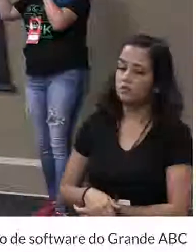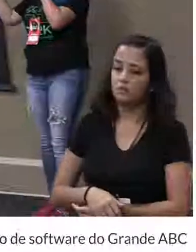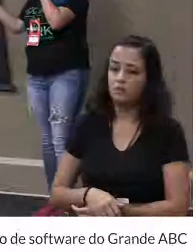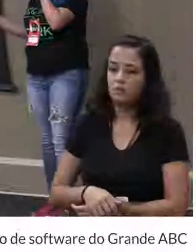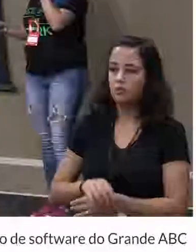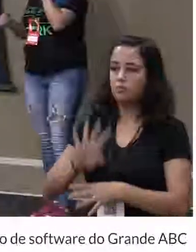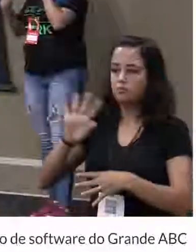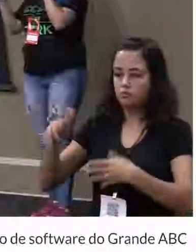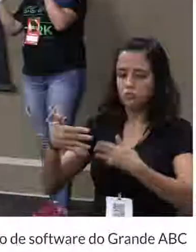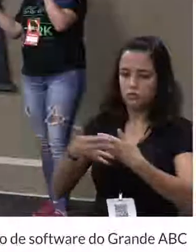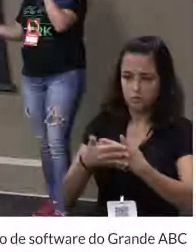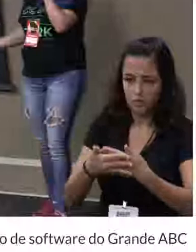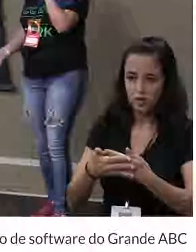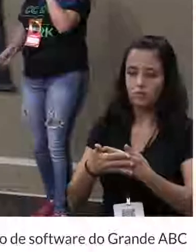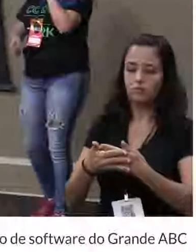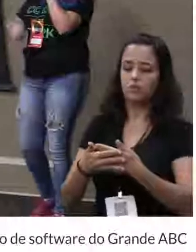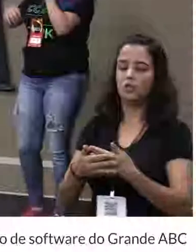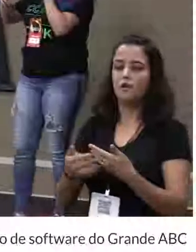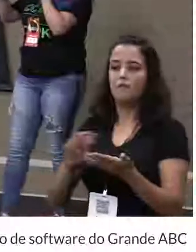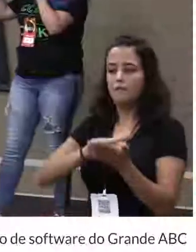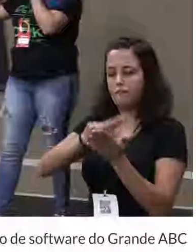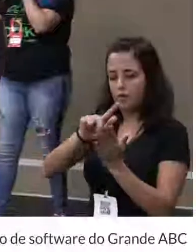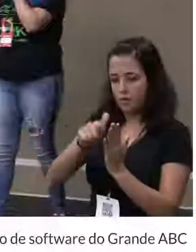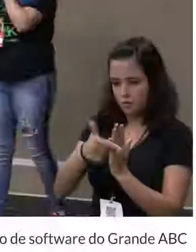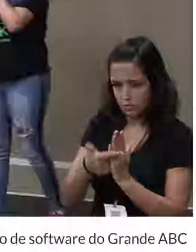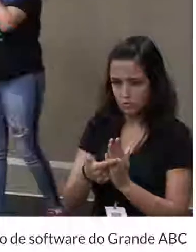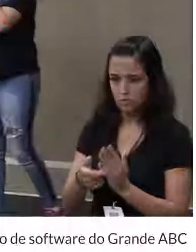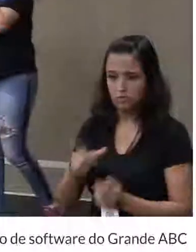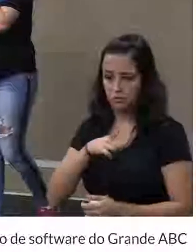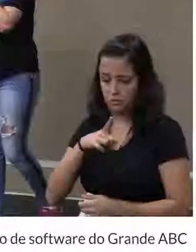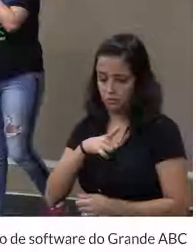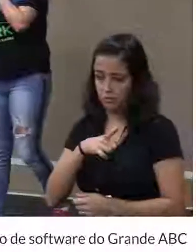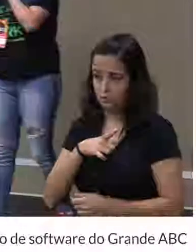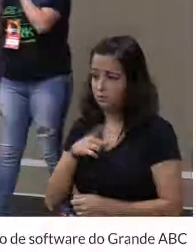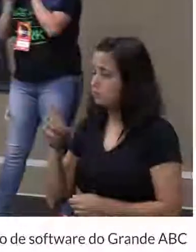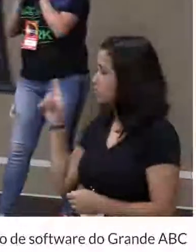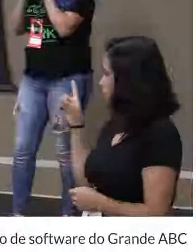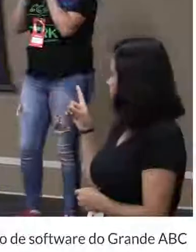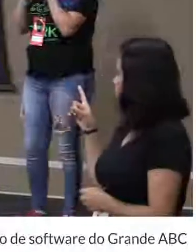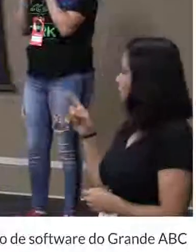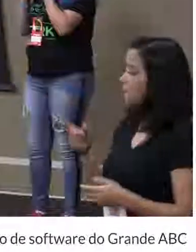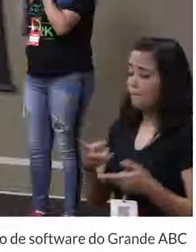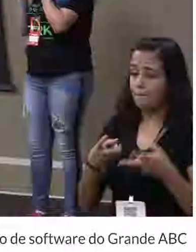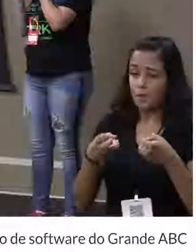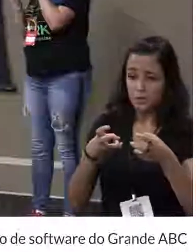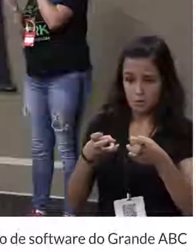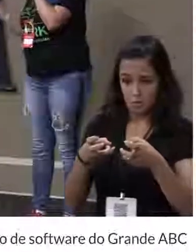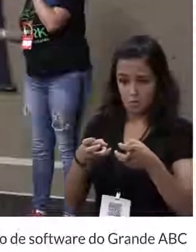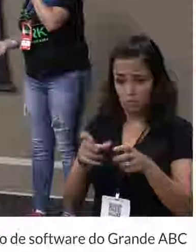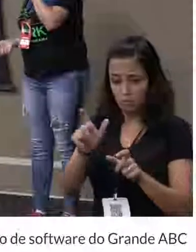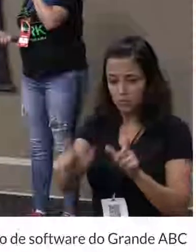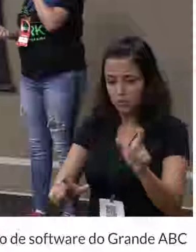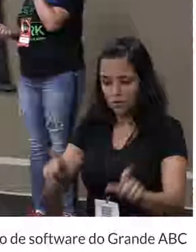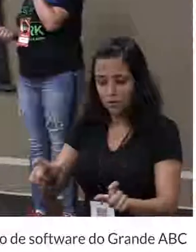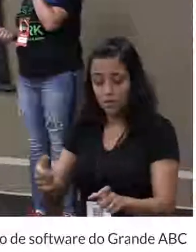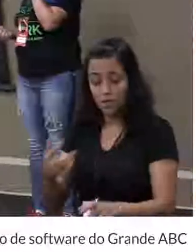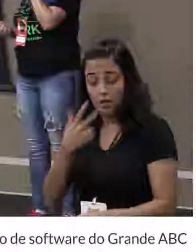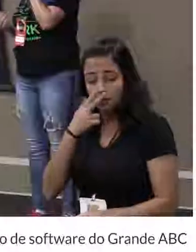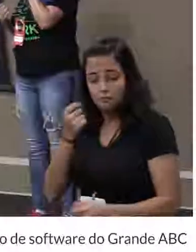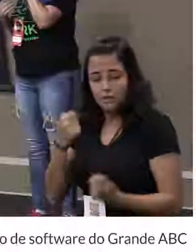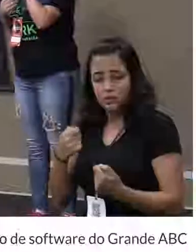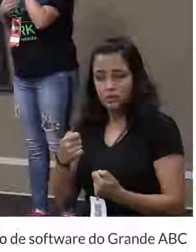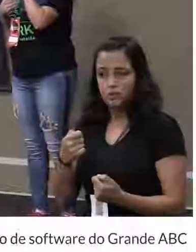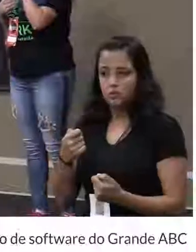todos os frameworks, sei lá, bootstrap, etc. e tal, fizeram a galera perceber que talvez precisasse